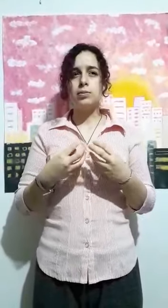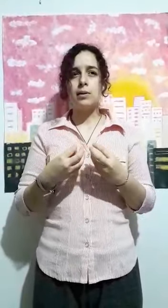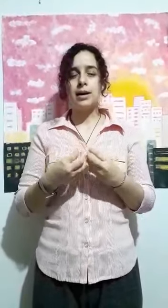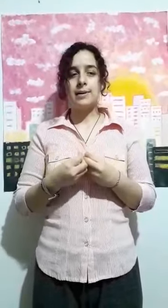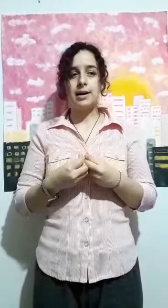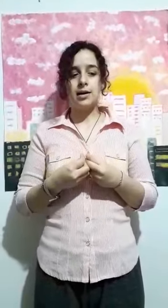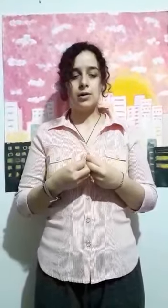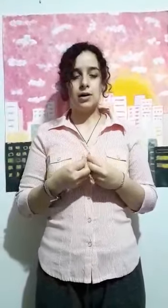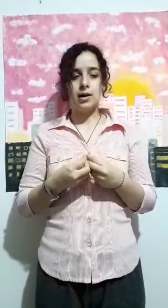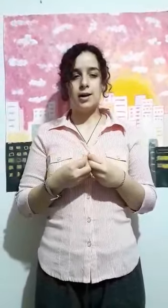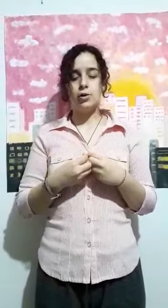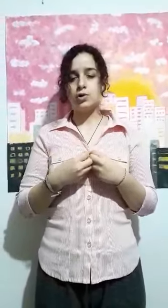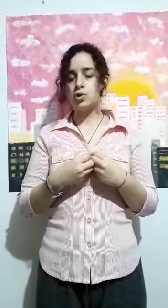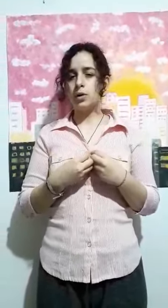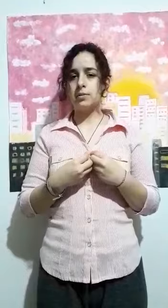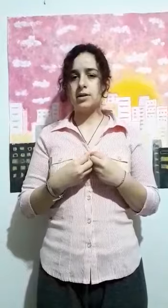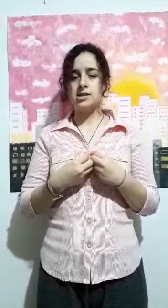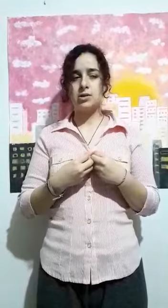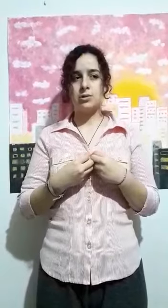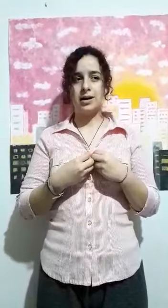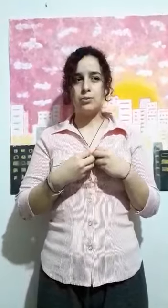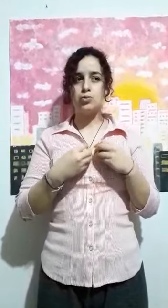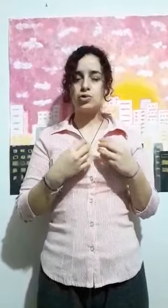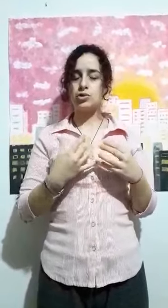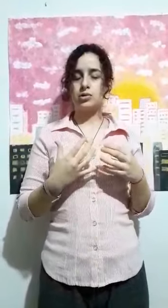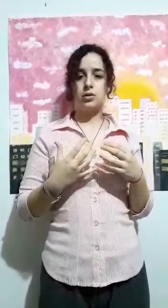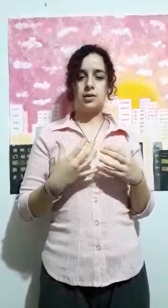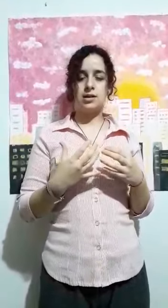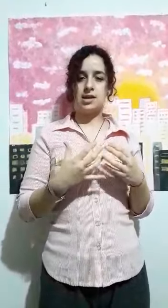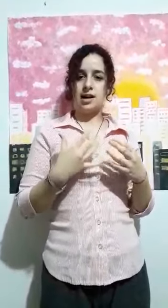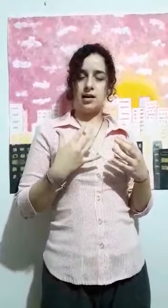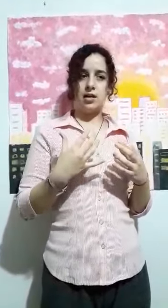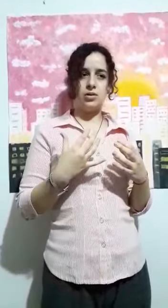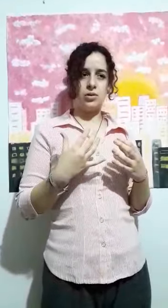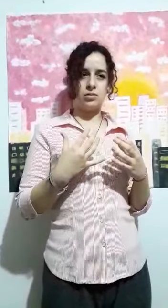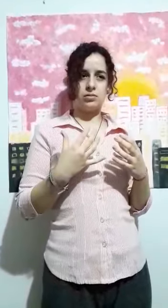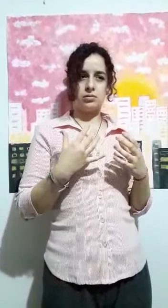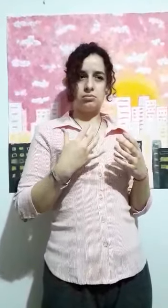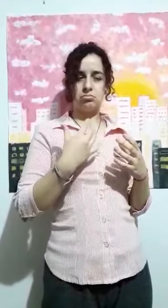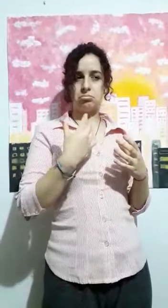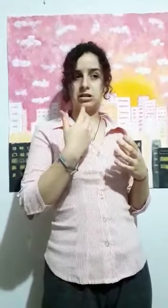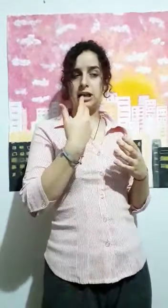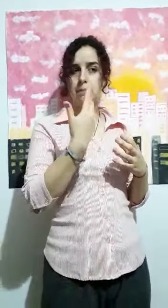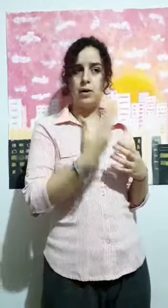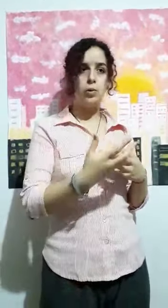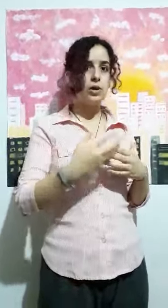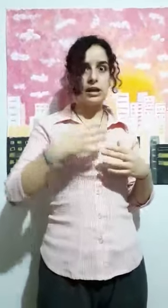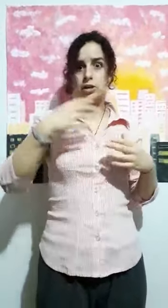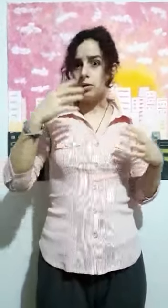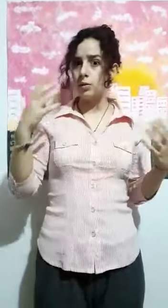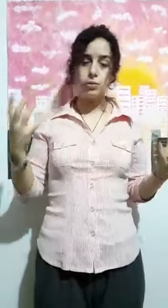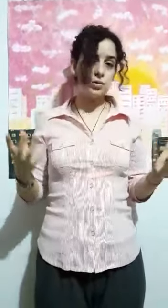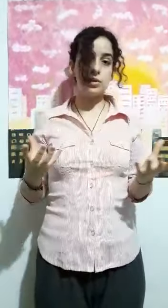problema que creo que no solo a mí, sino a muchos jóvenes alrededor del Perú y de todo el mundo,